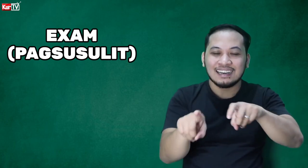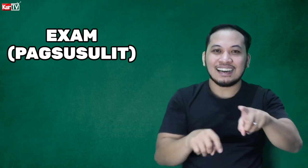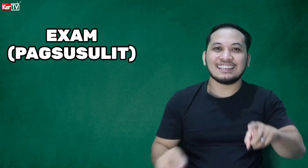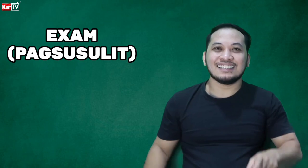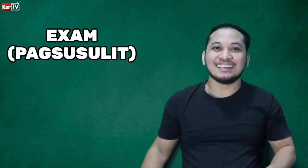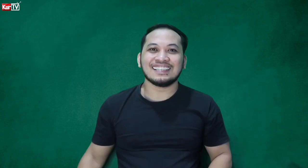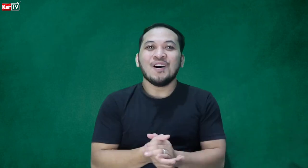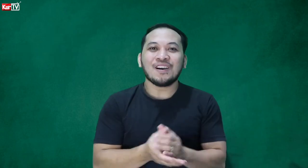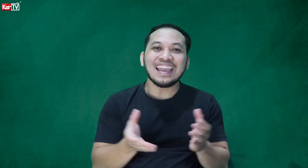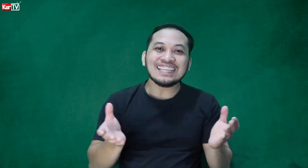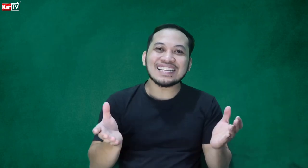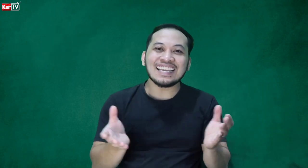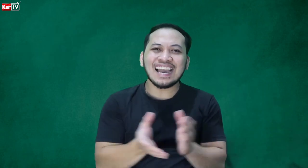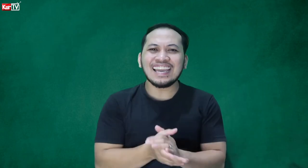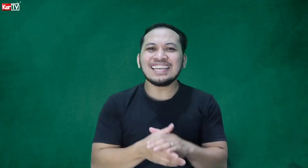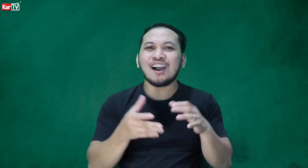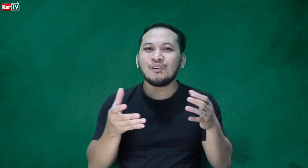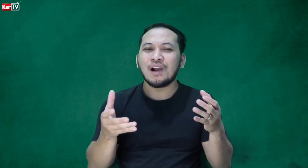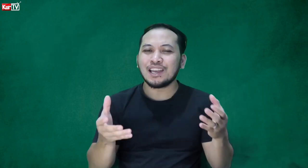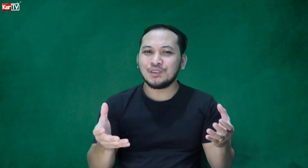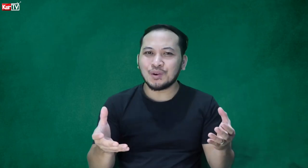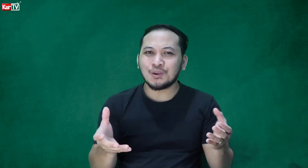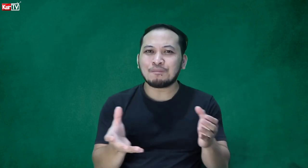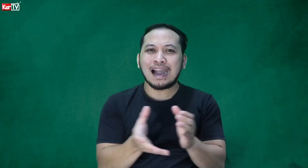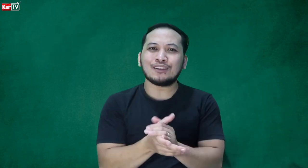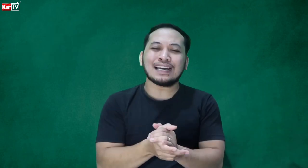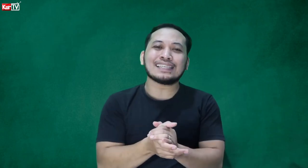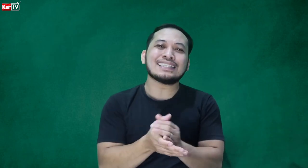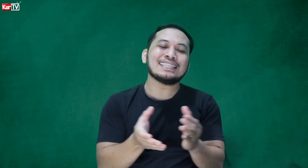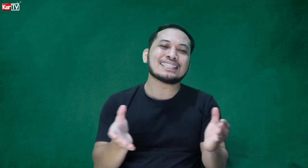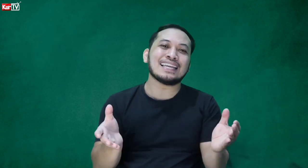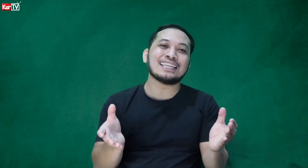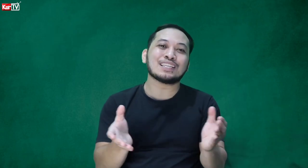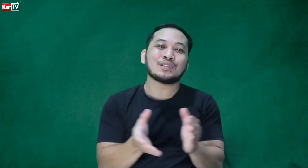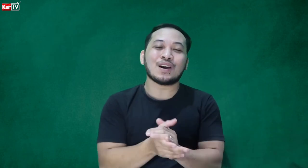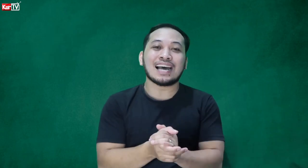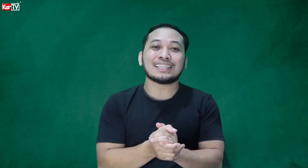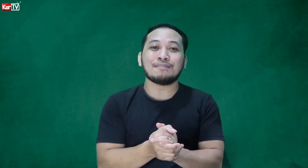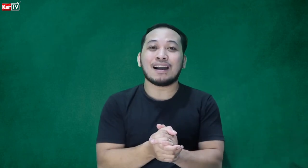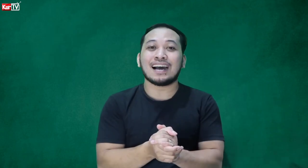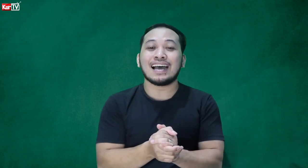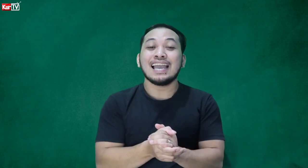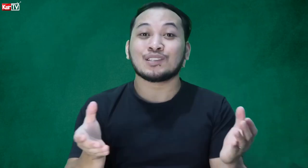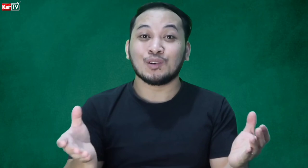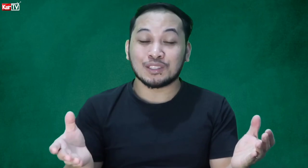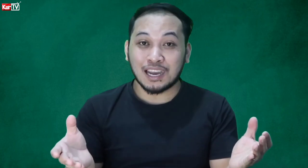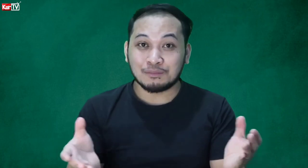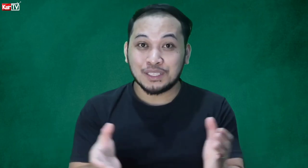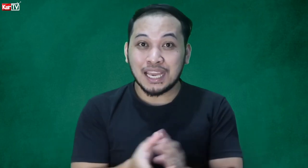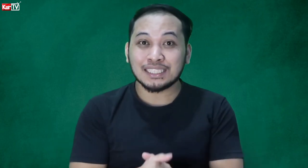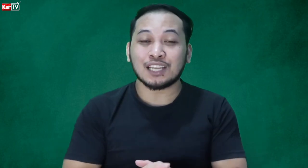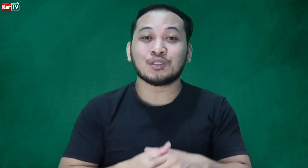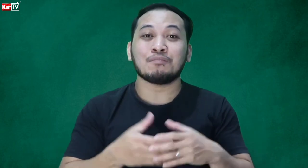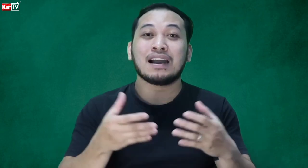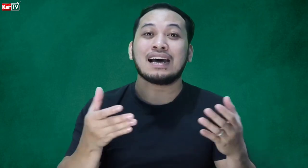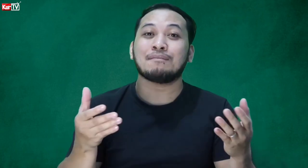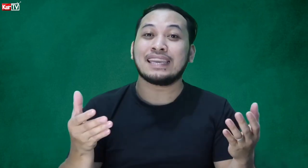Ayan. Okay. Sana ay nakuhan nyo kung paano natin sinisenya yung ating mga school subjects at yung mga may